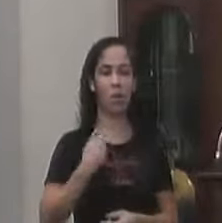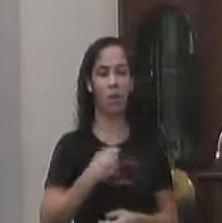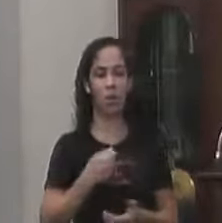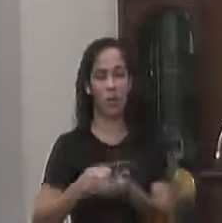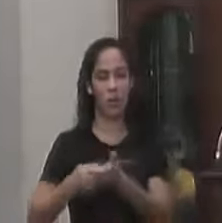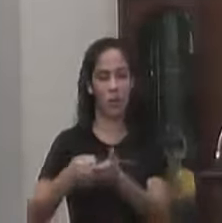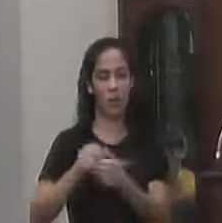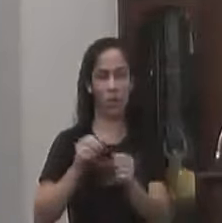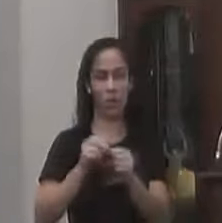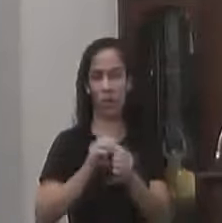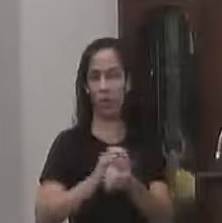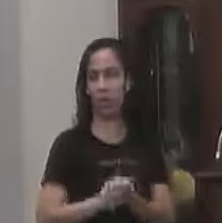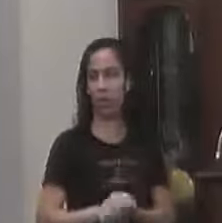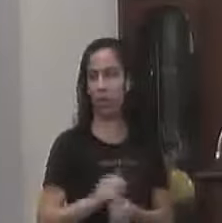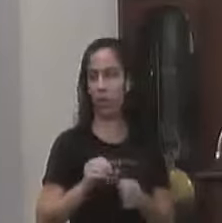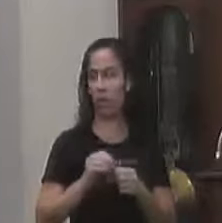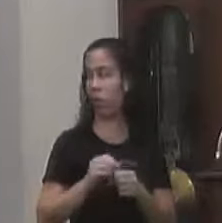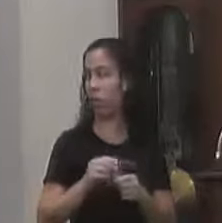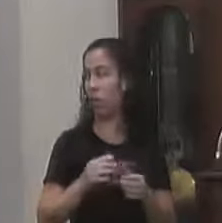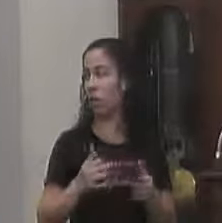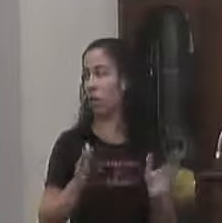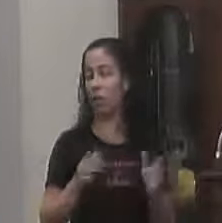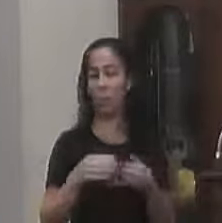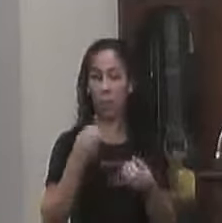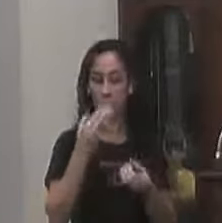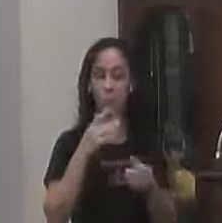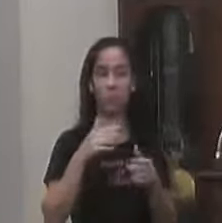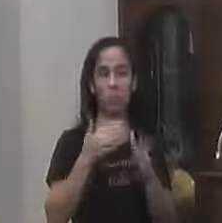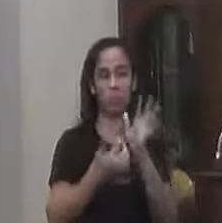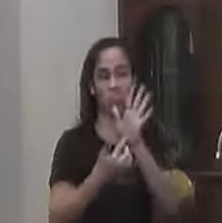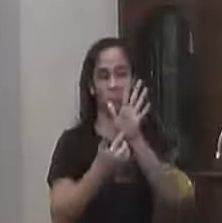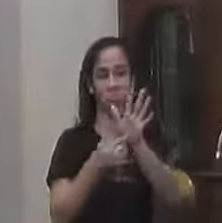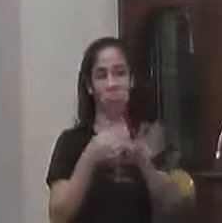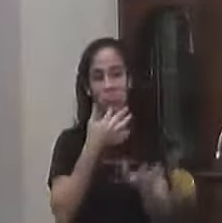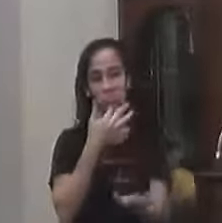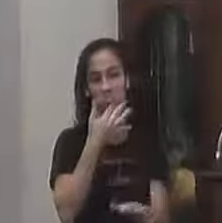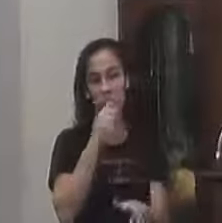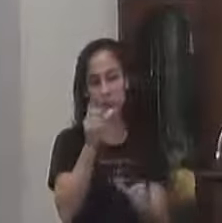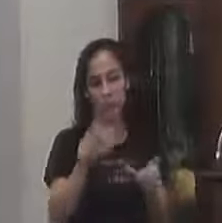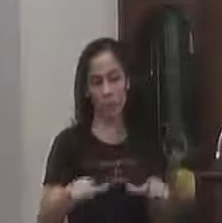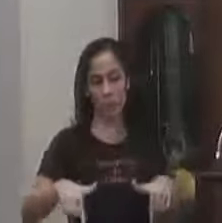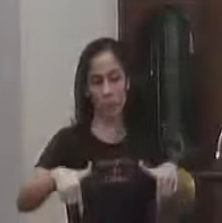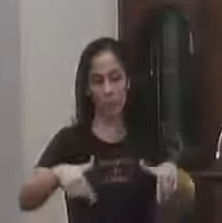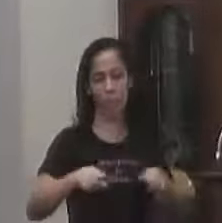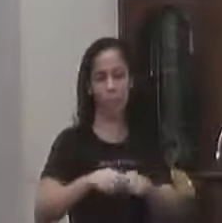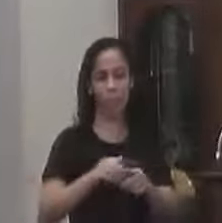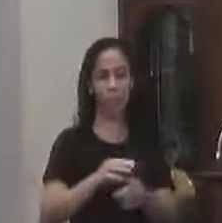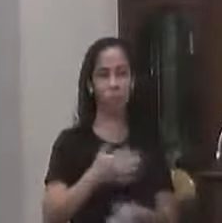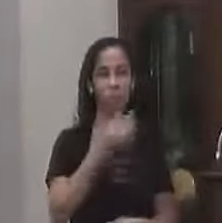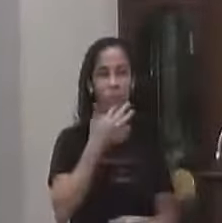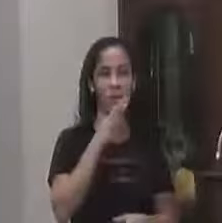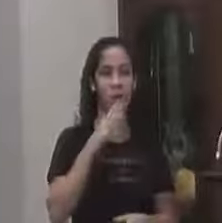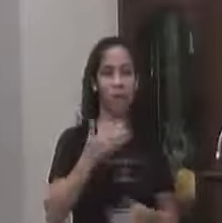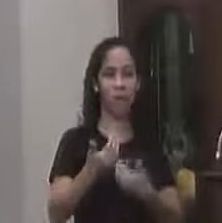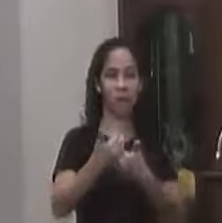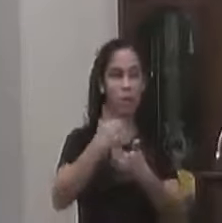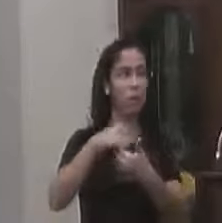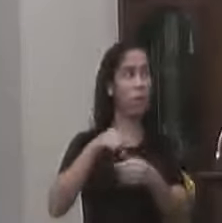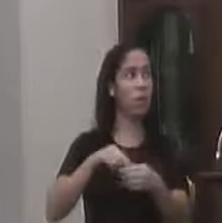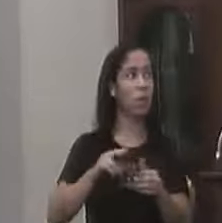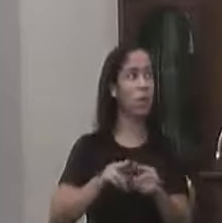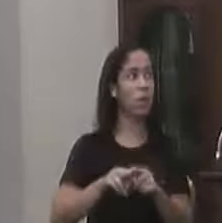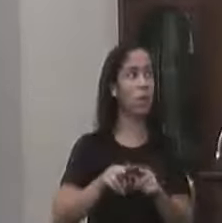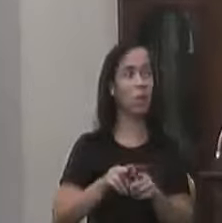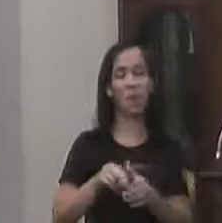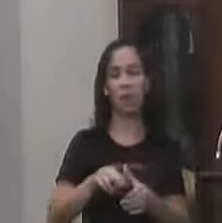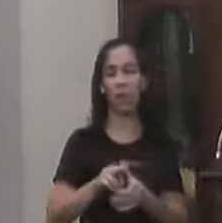obrigação Está sendo feita E está sendo feita Com louvor E sendo reconhecida E aí o interessante É seja reconhecido Também internamente Não só